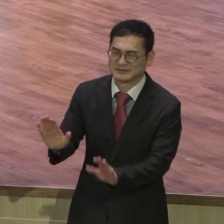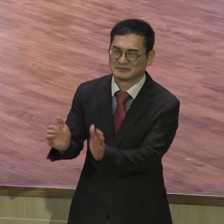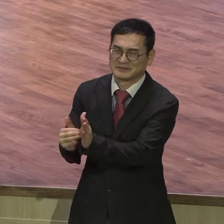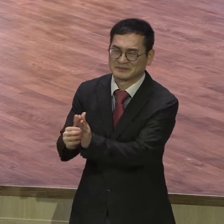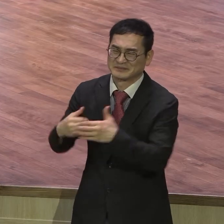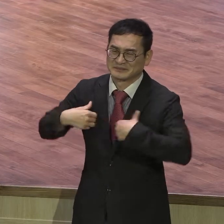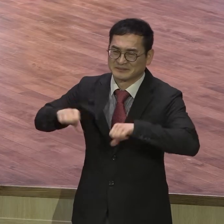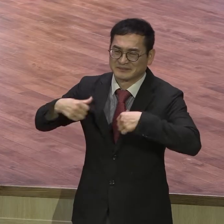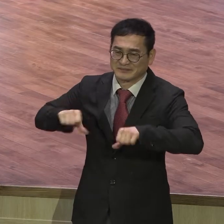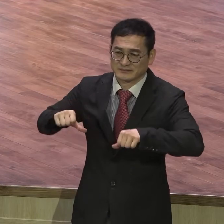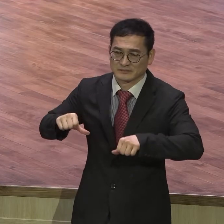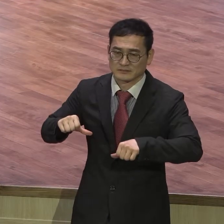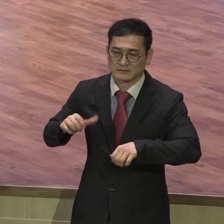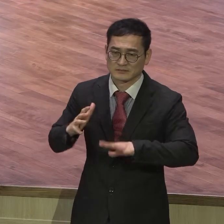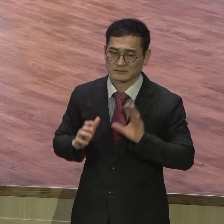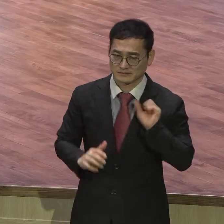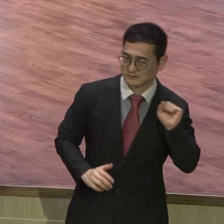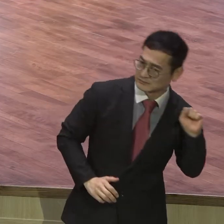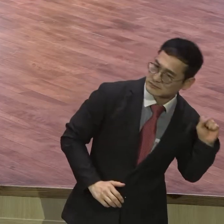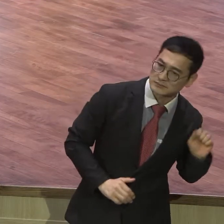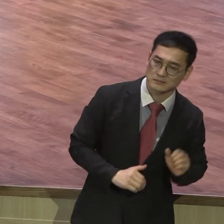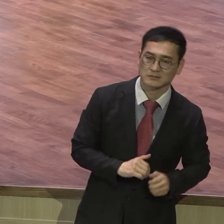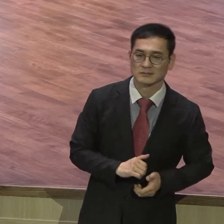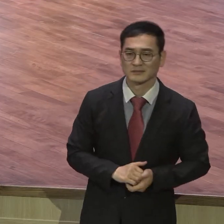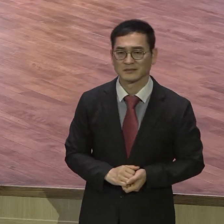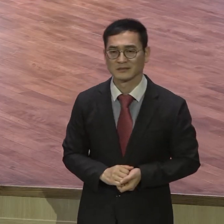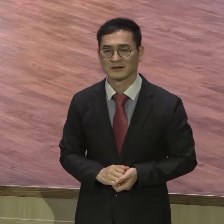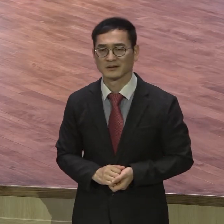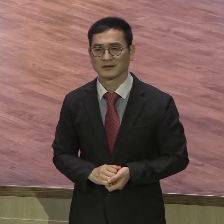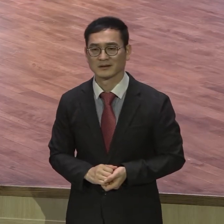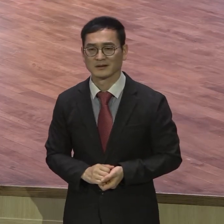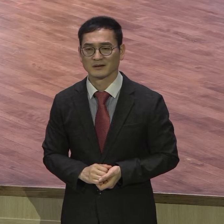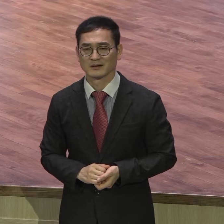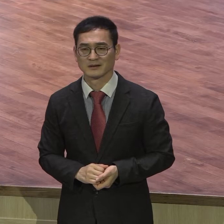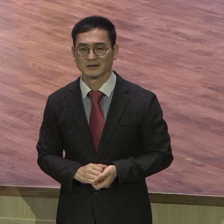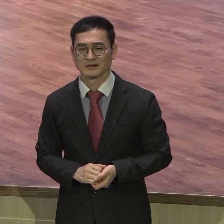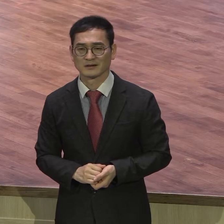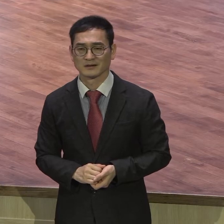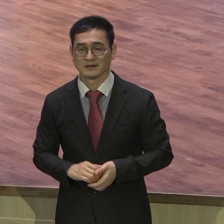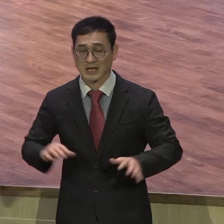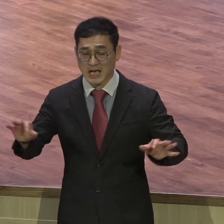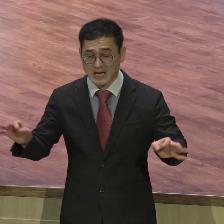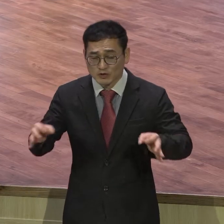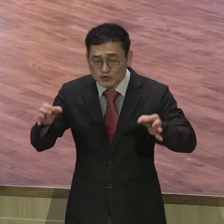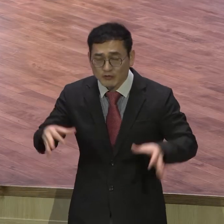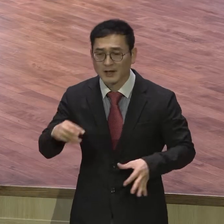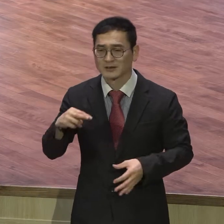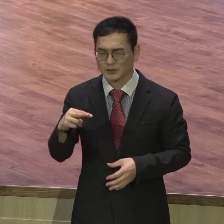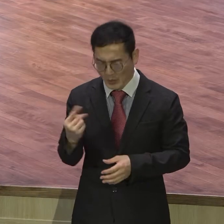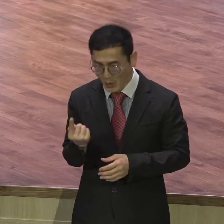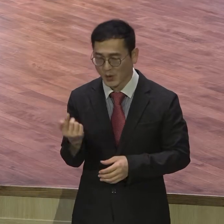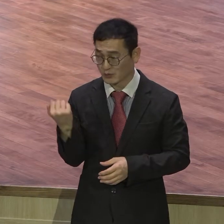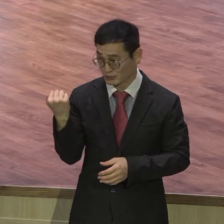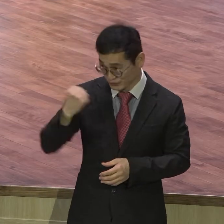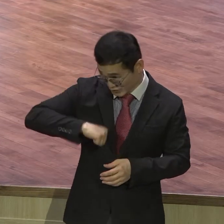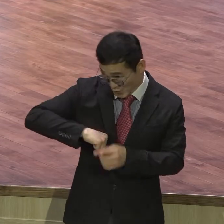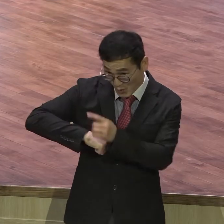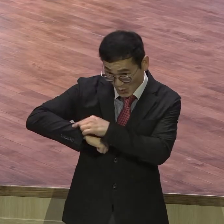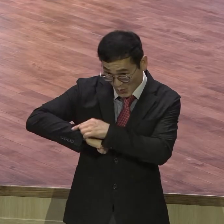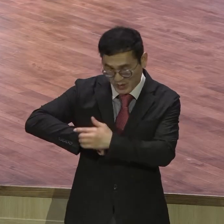눌려주시고 한순간이라도 불순종의 악수를 두지 않는 온전한 순종의 사람들 다 되시기를